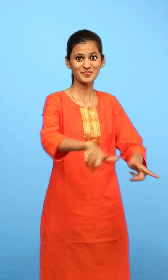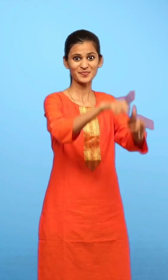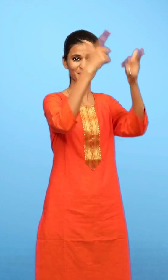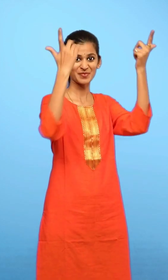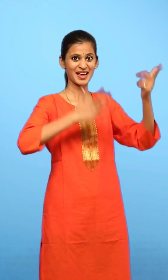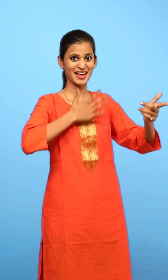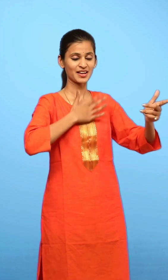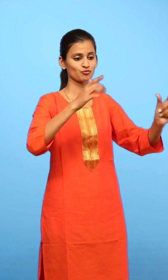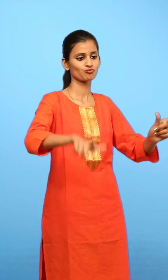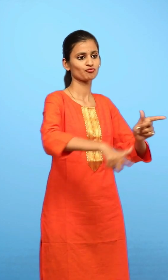डाल